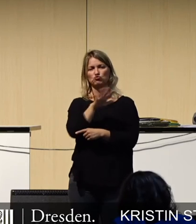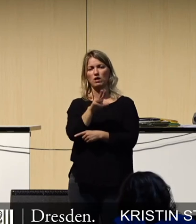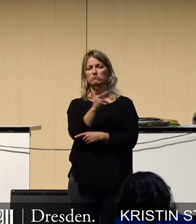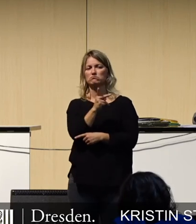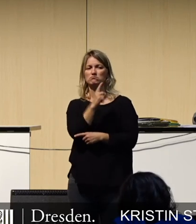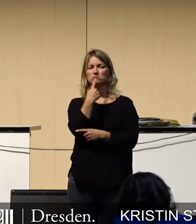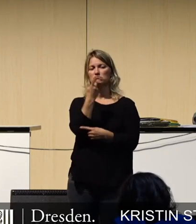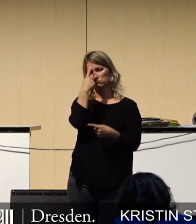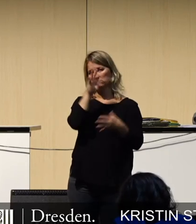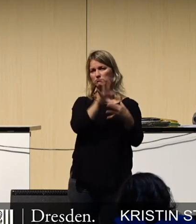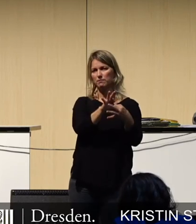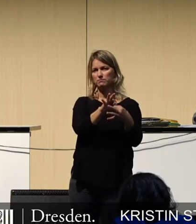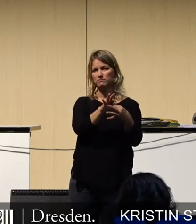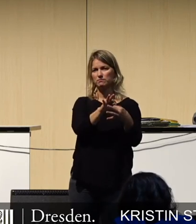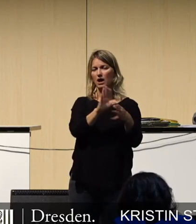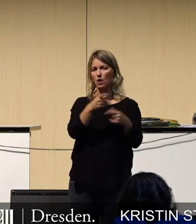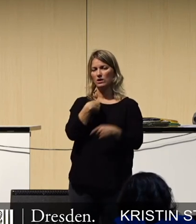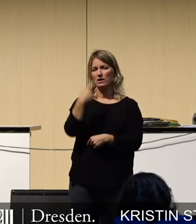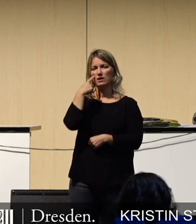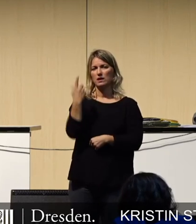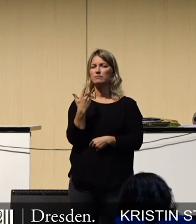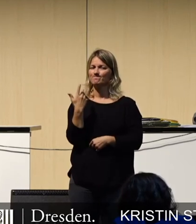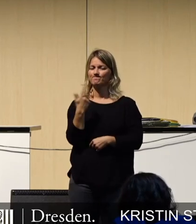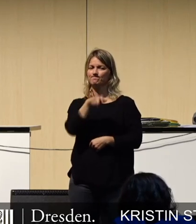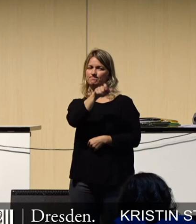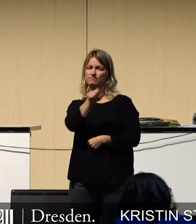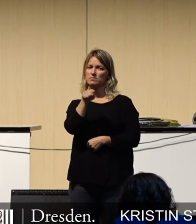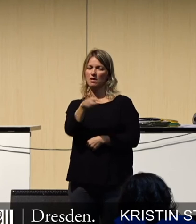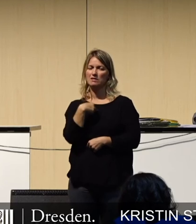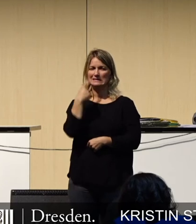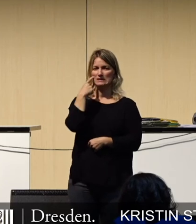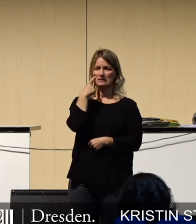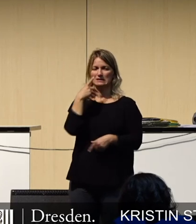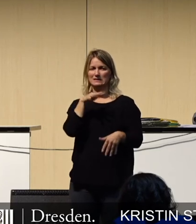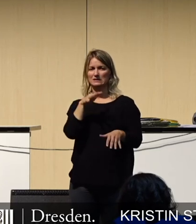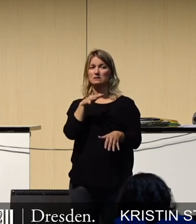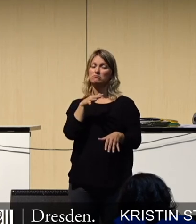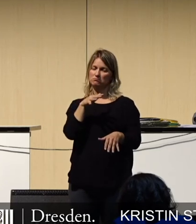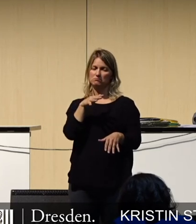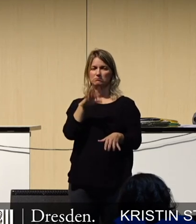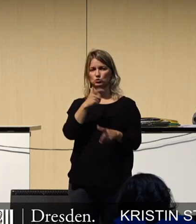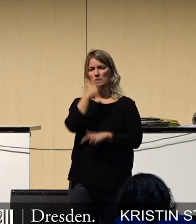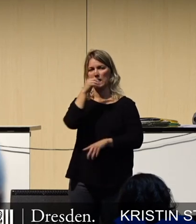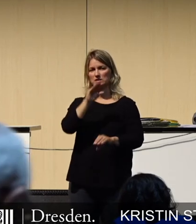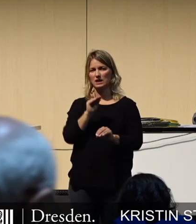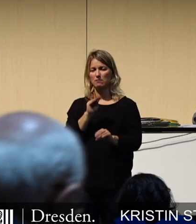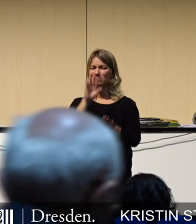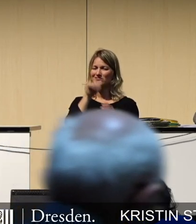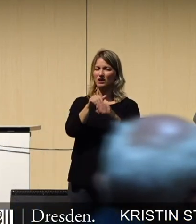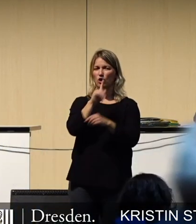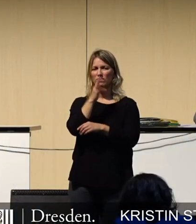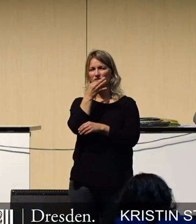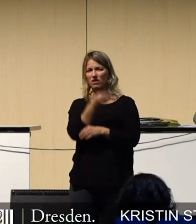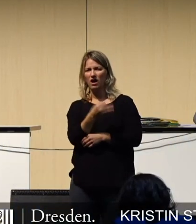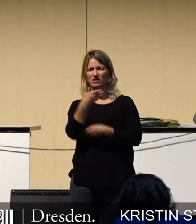Wir glauben, dass man die Bedenken, die von den Bürgern ja angesprochen werden, zwingend ernst nehmen muss. Ungeklärte Fragen zu